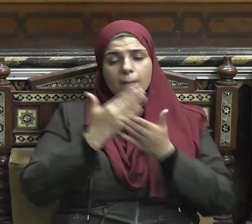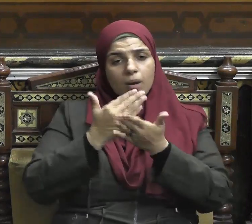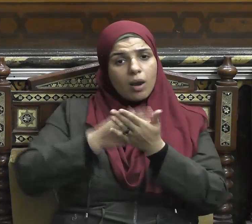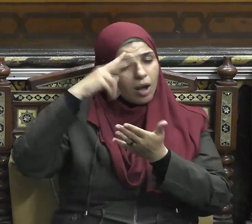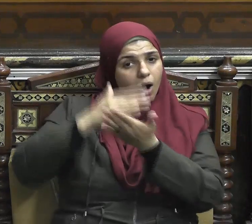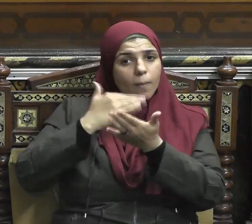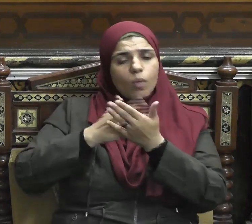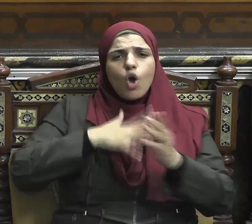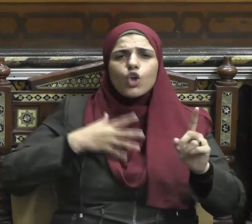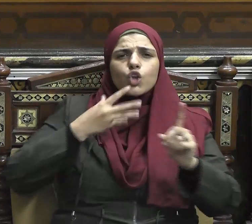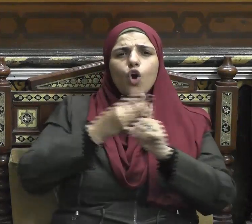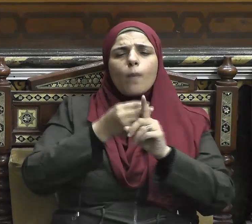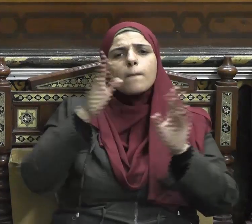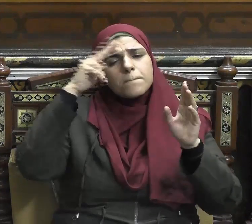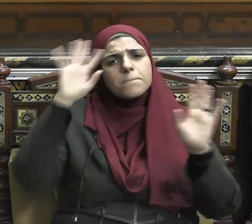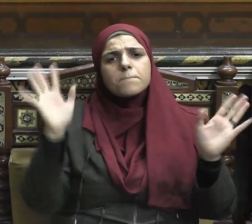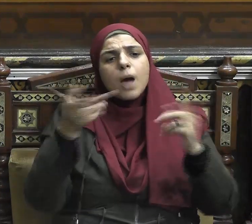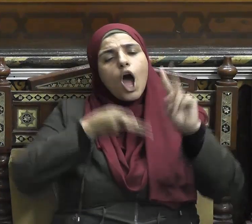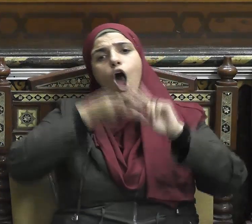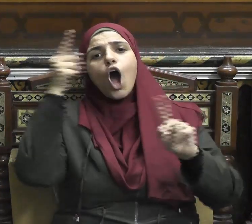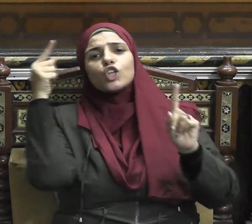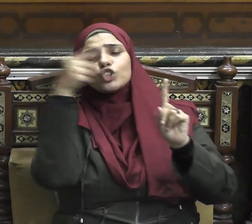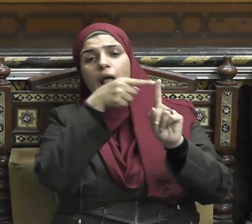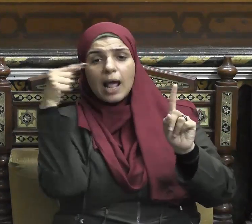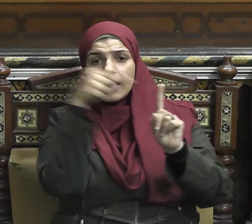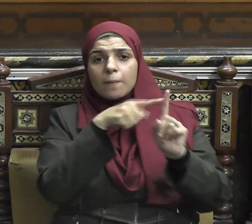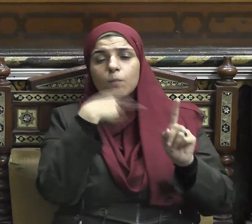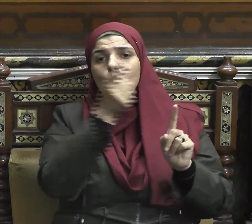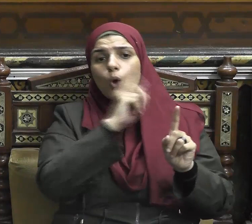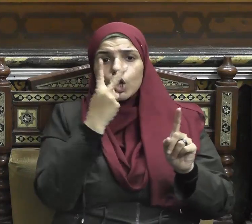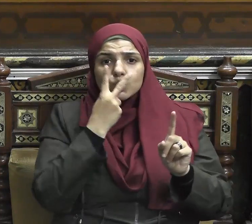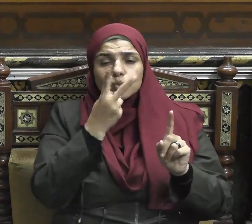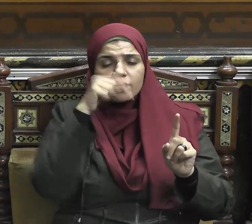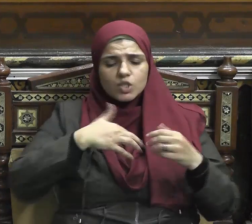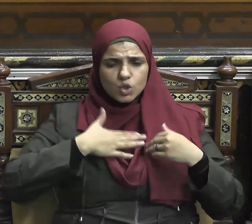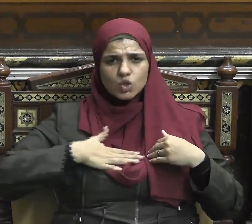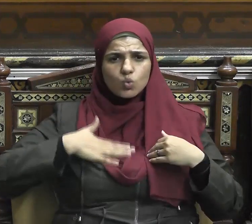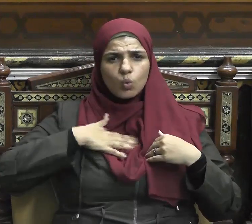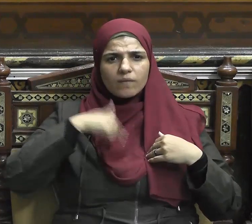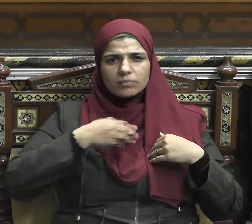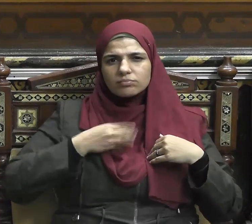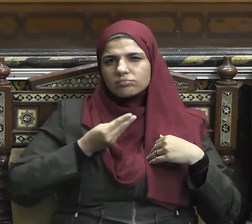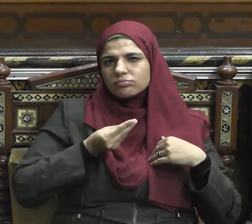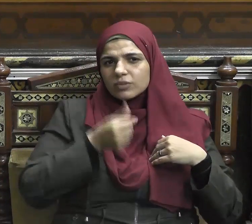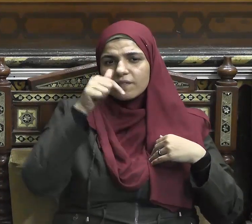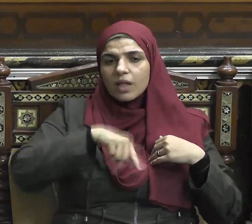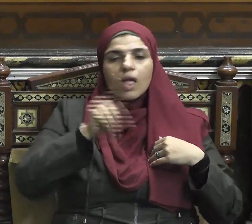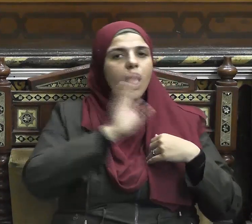ولا البخل فالمؤمن سمح جواد كريم قال الله